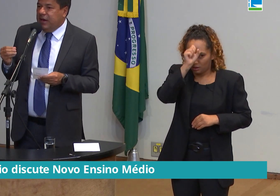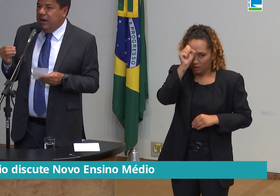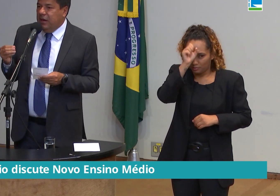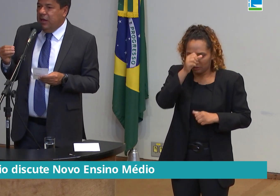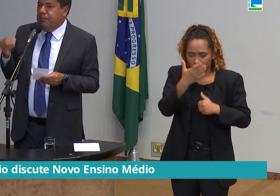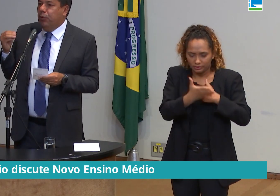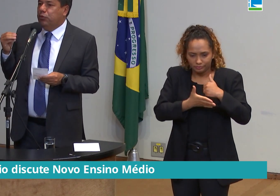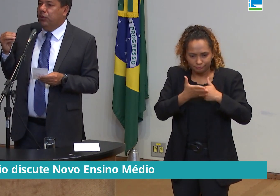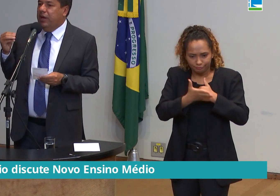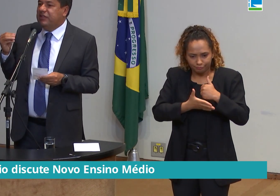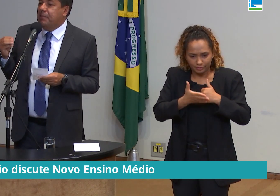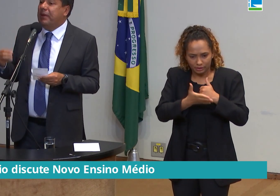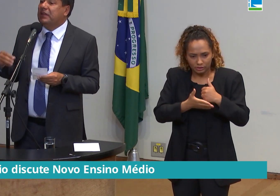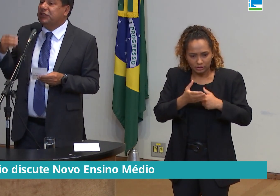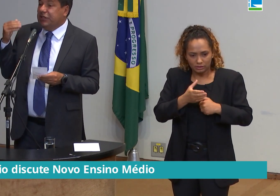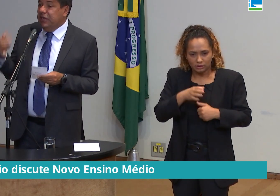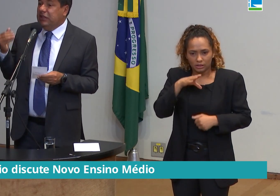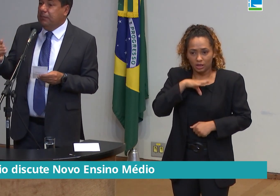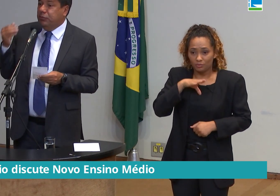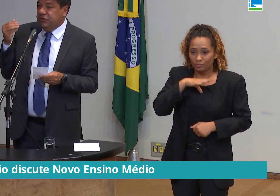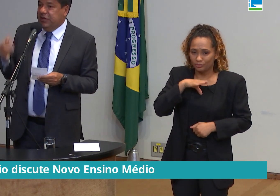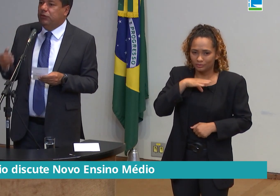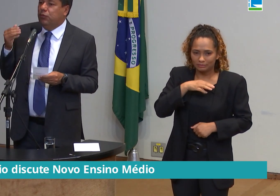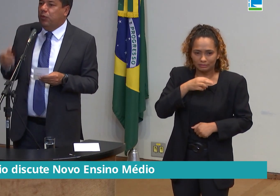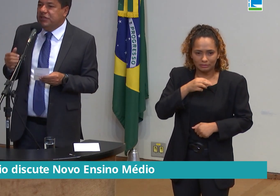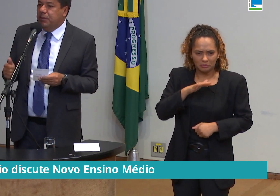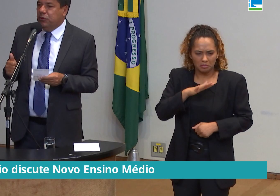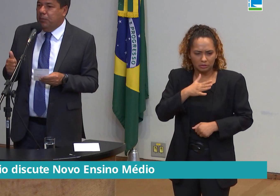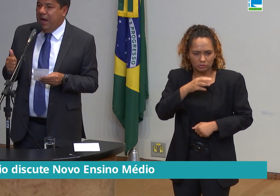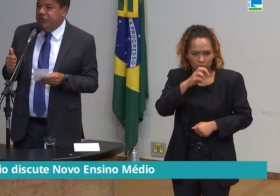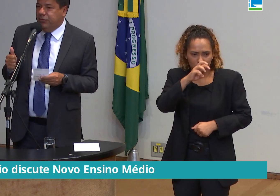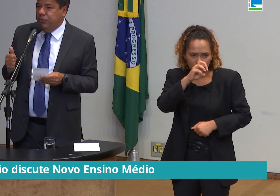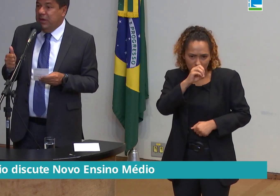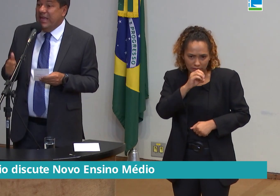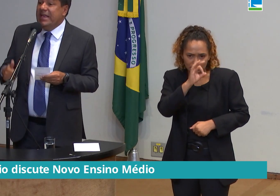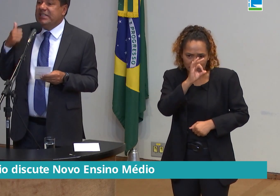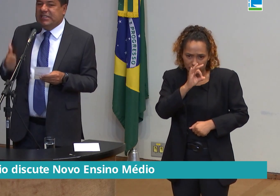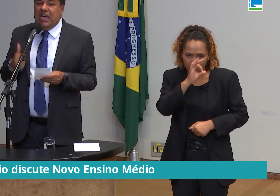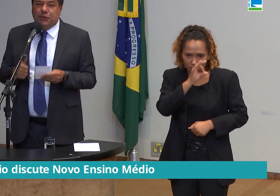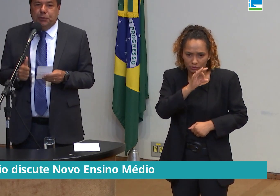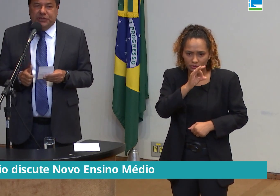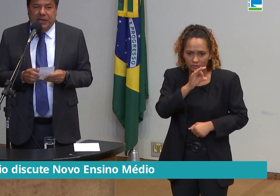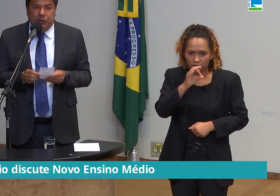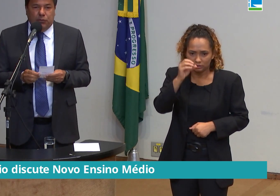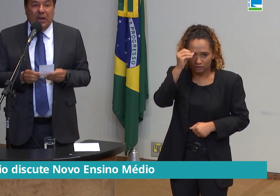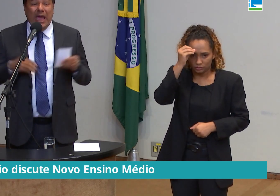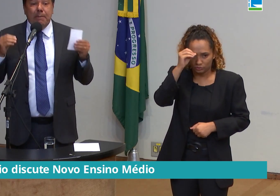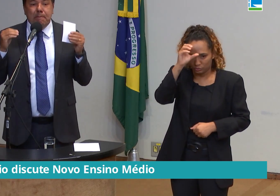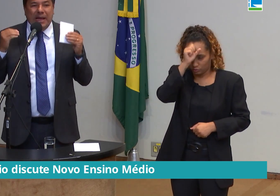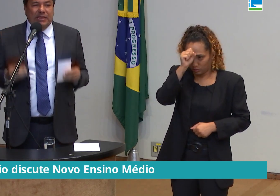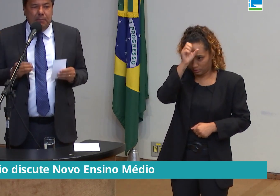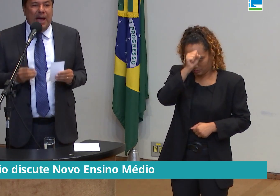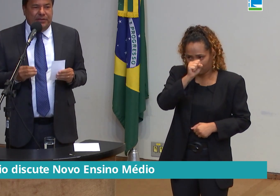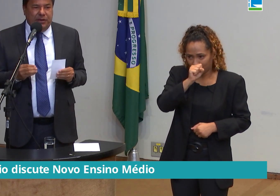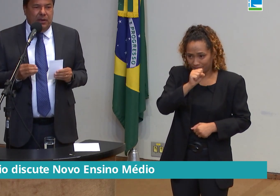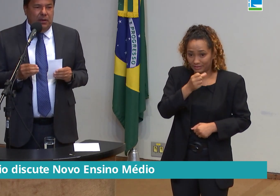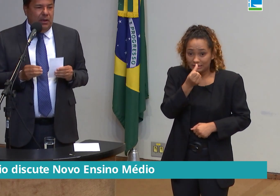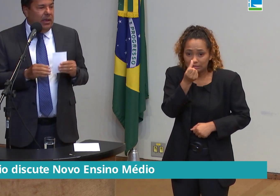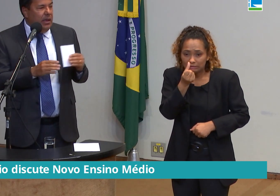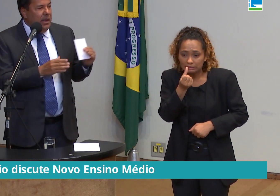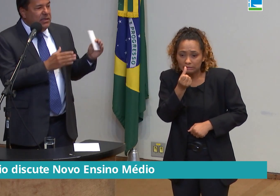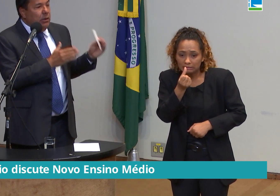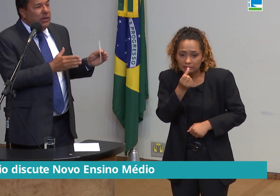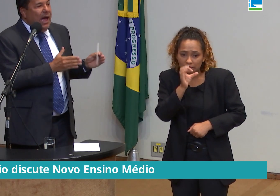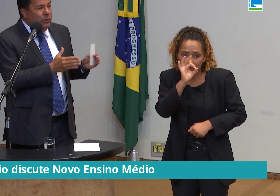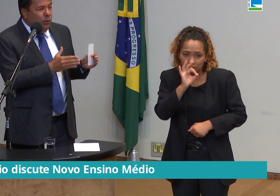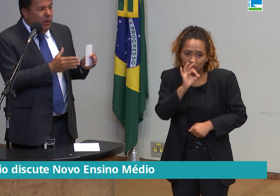básica, em português, apenas 30% do conhecimento básico e 6% em matemática.